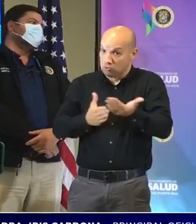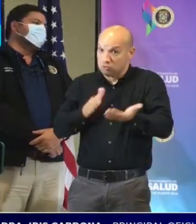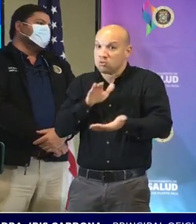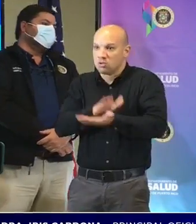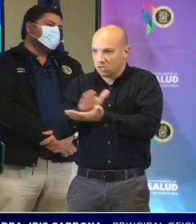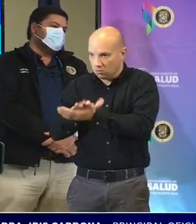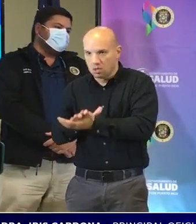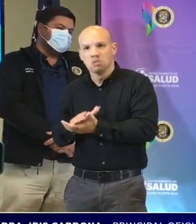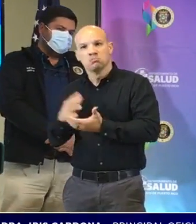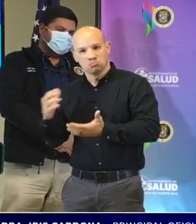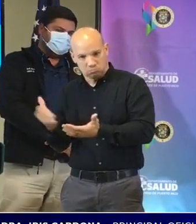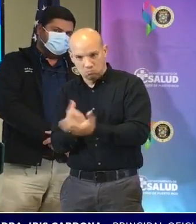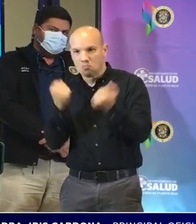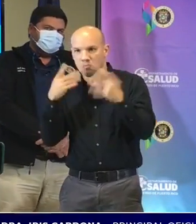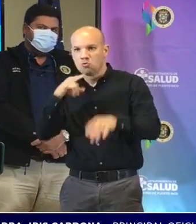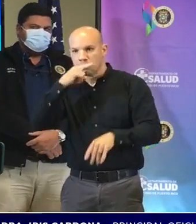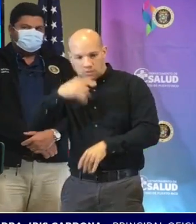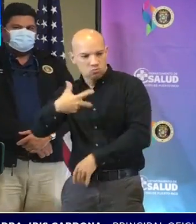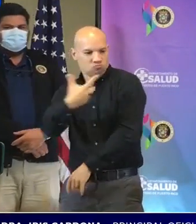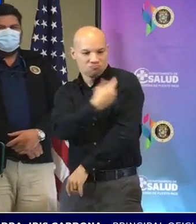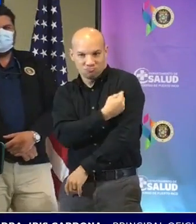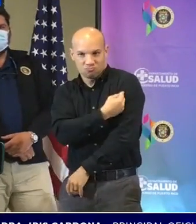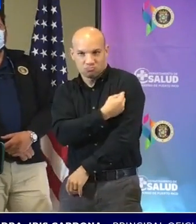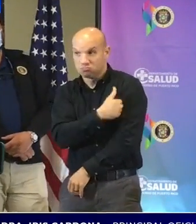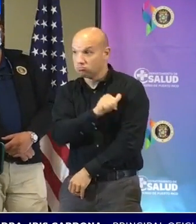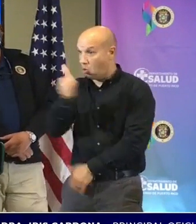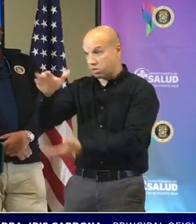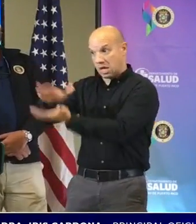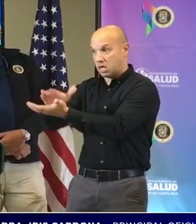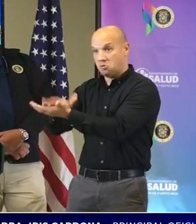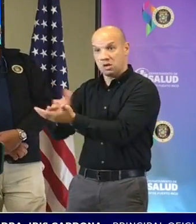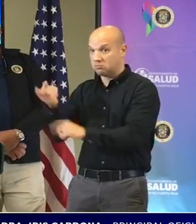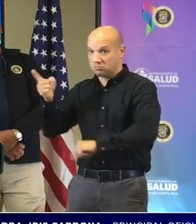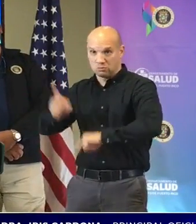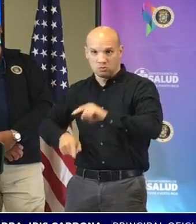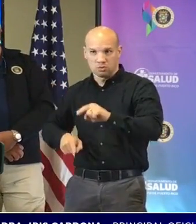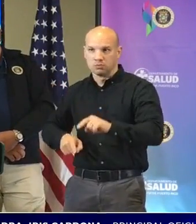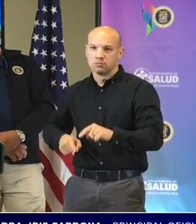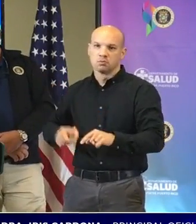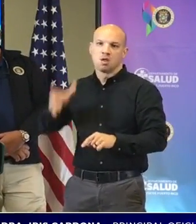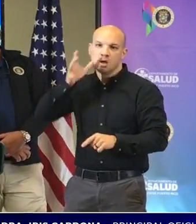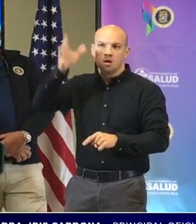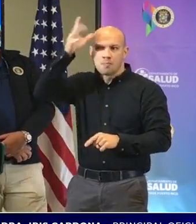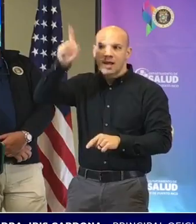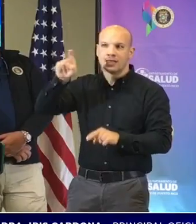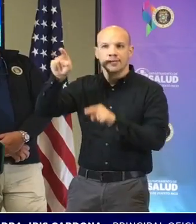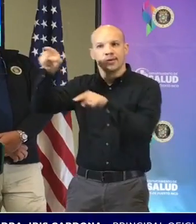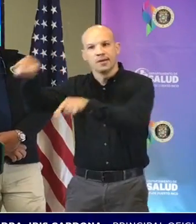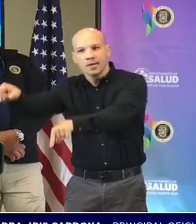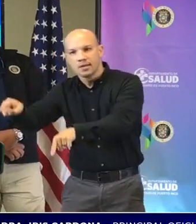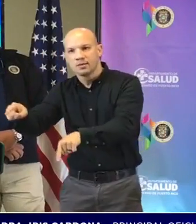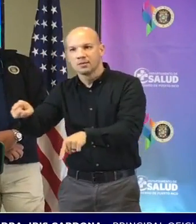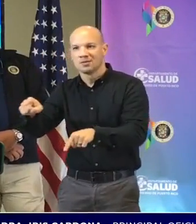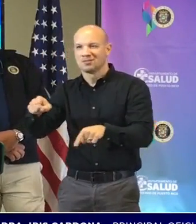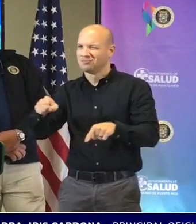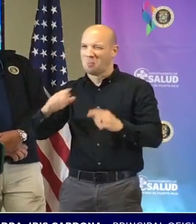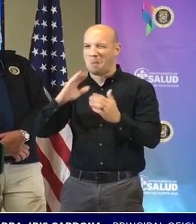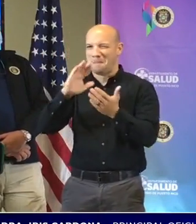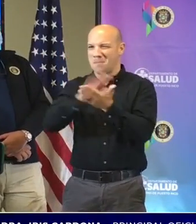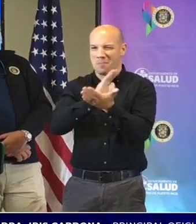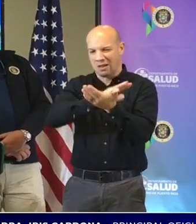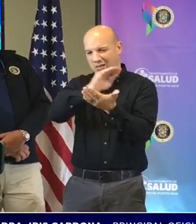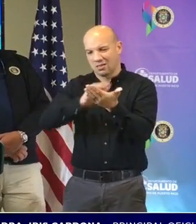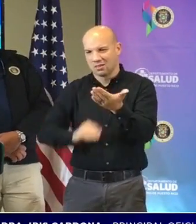logramos vacunar una gran cantidad de niños pero en otros no porque tenían que ir los papás llenar los permisos es un proceso